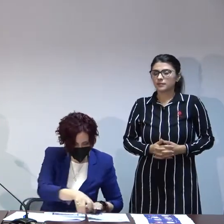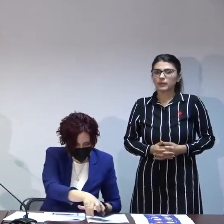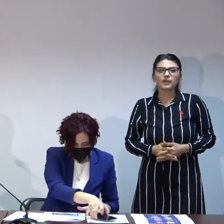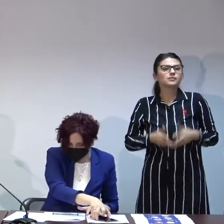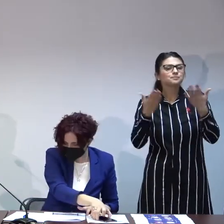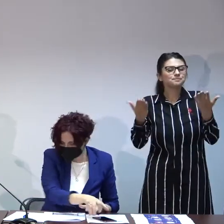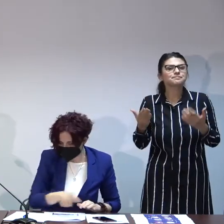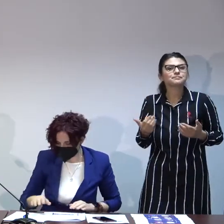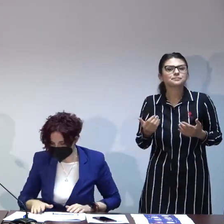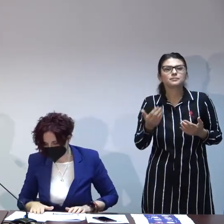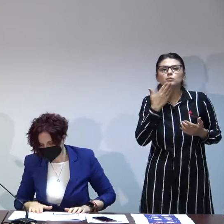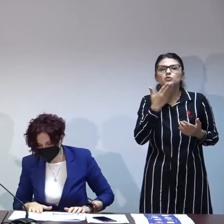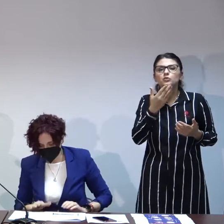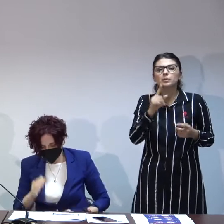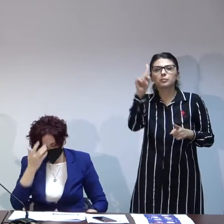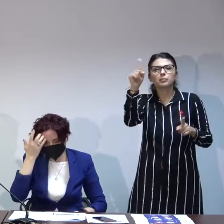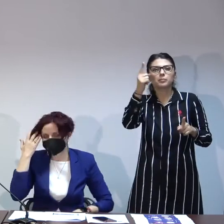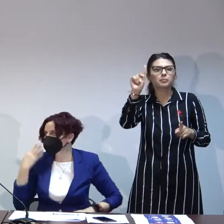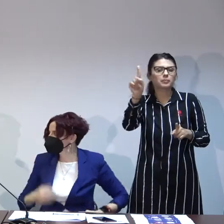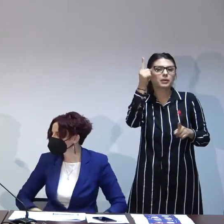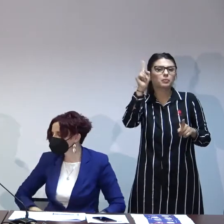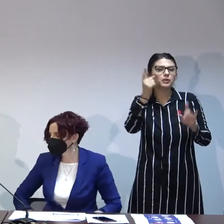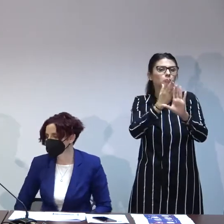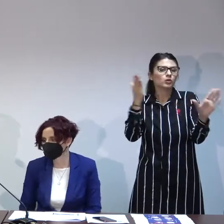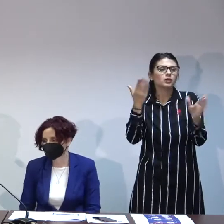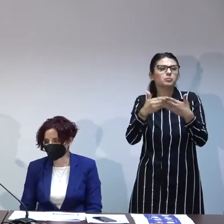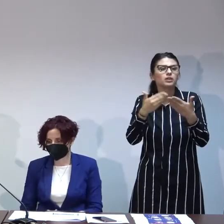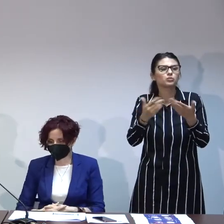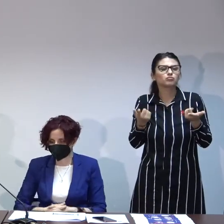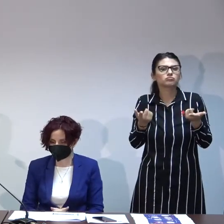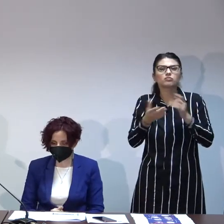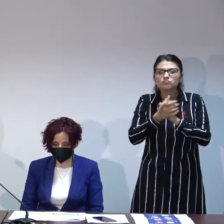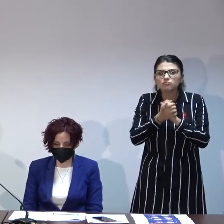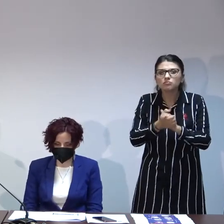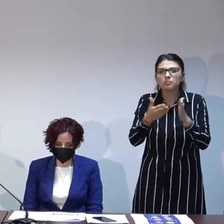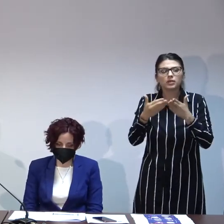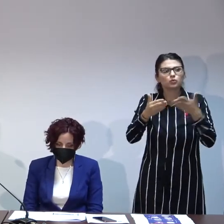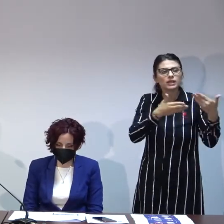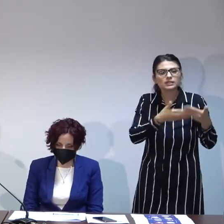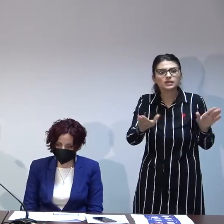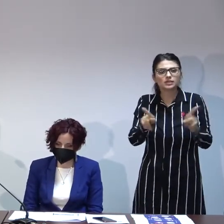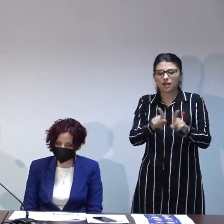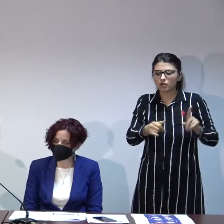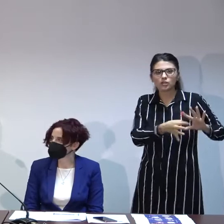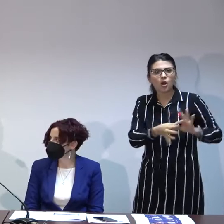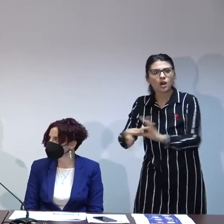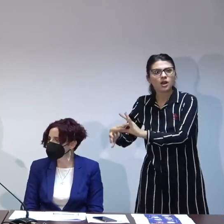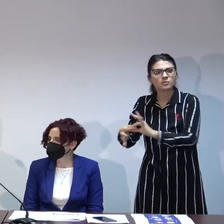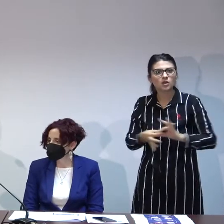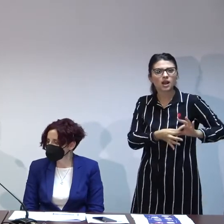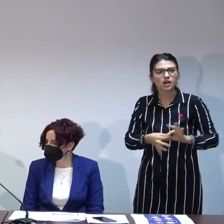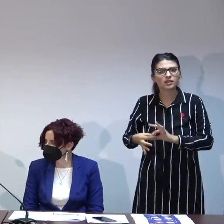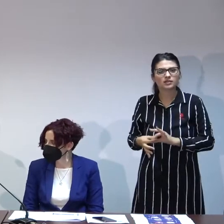mulțumim în primul rând pentru invitație felicitări pentru deschiderea șantierului o să încerc să nu